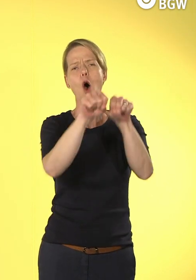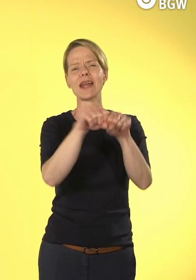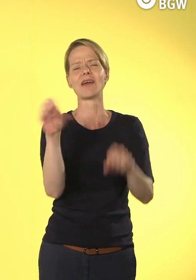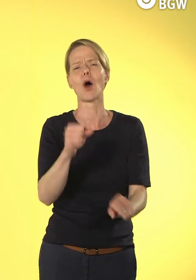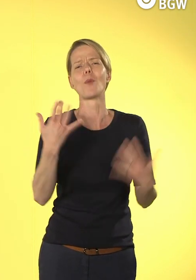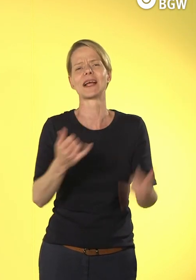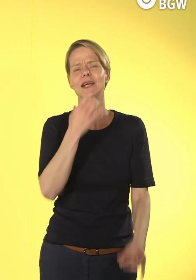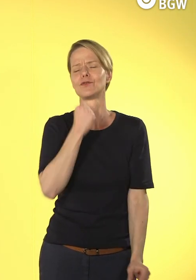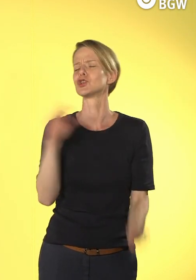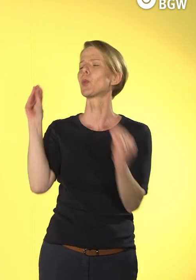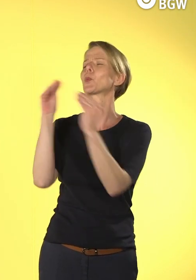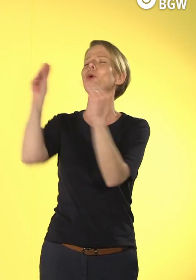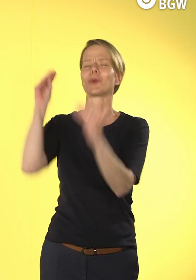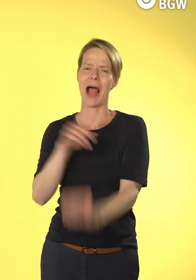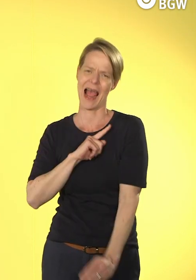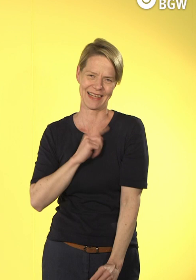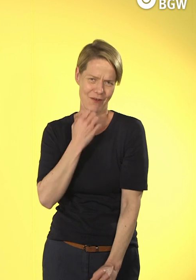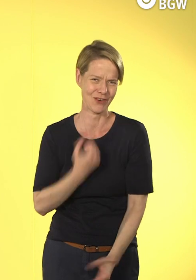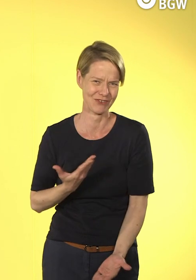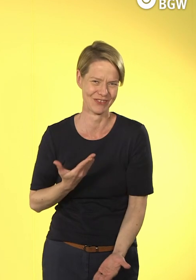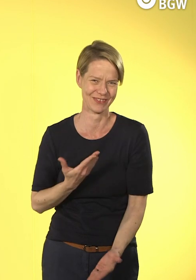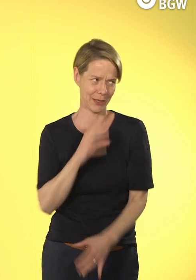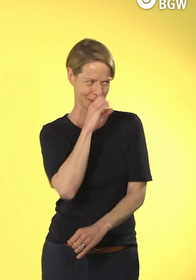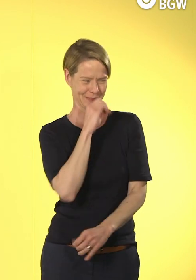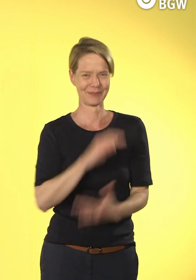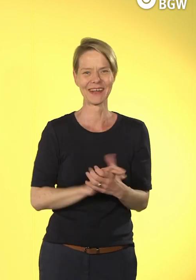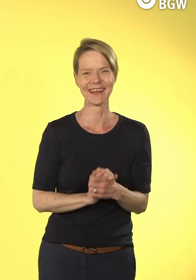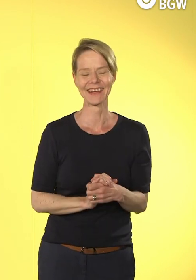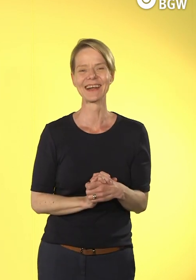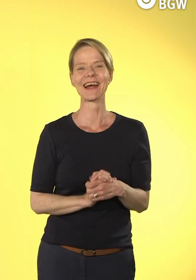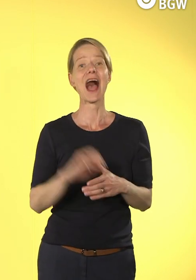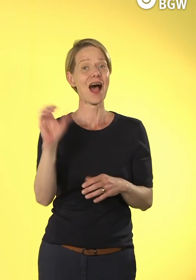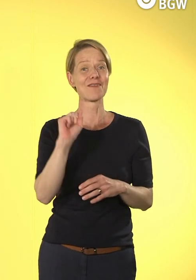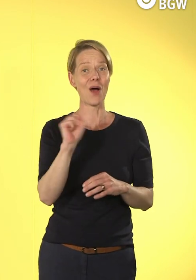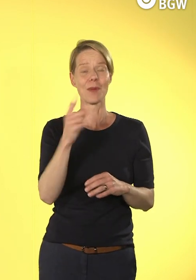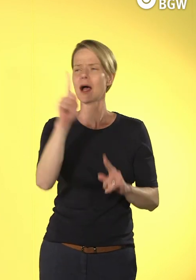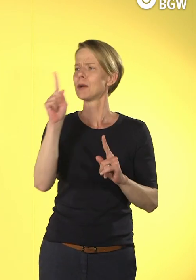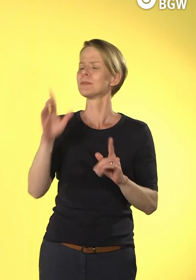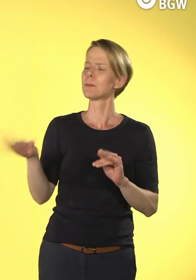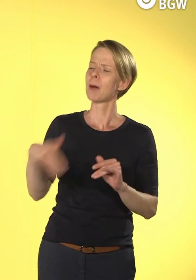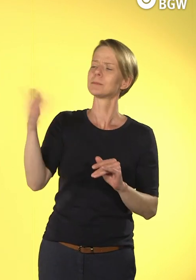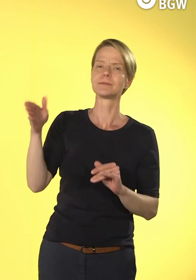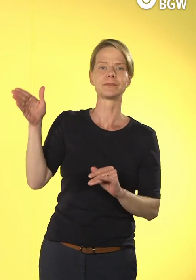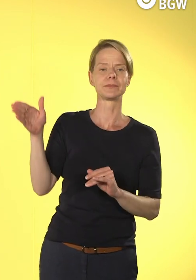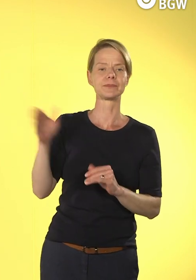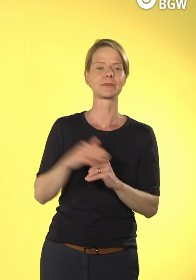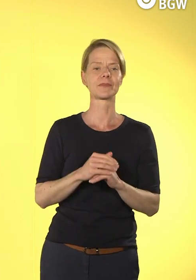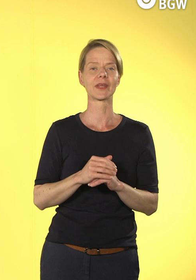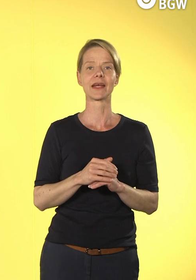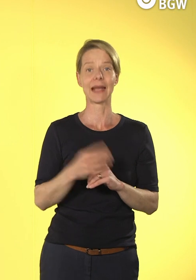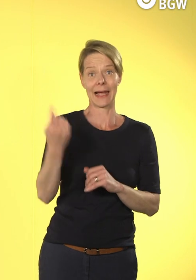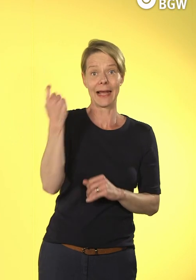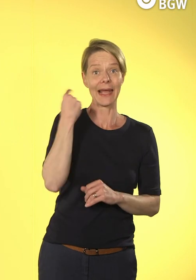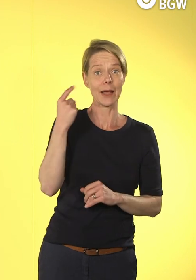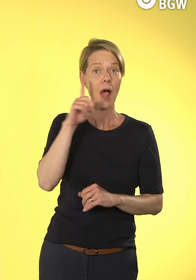Weil ich finde, ist ein... Martin, würdest du mal wieder weitergehen auf den Folien? Gerade das, was Sie eben gesagt